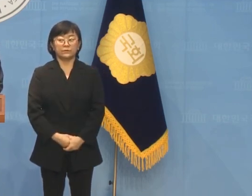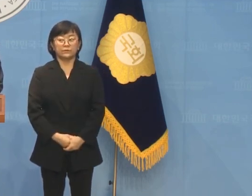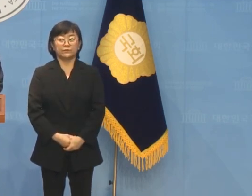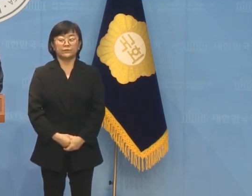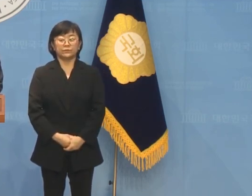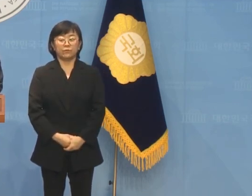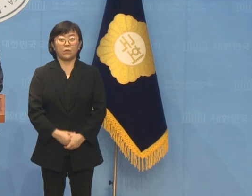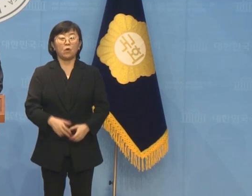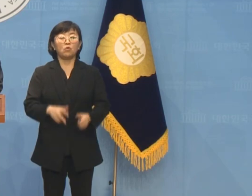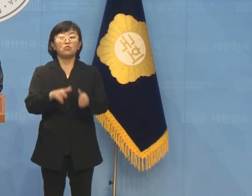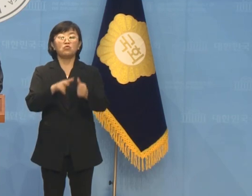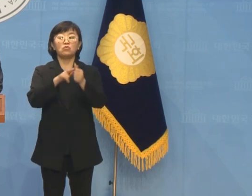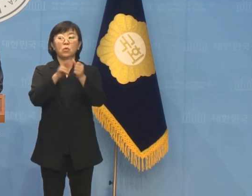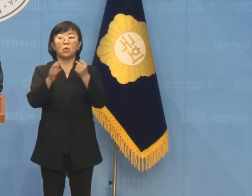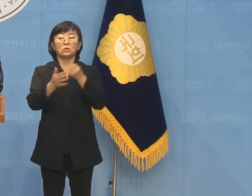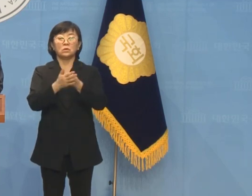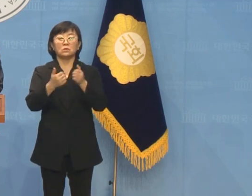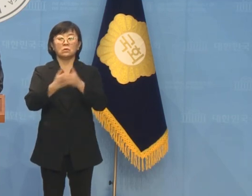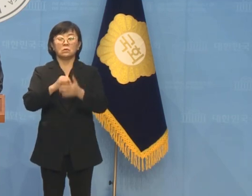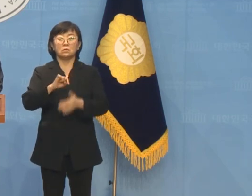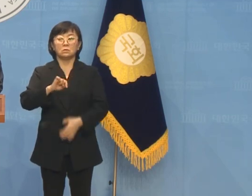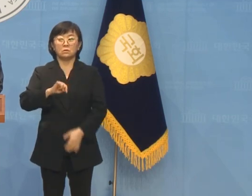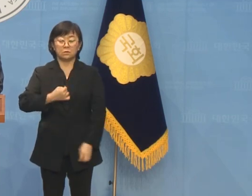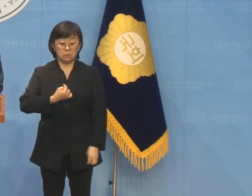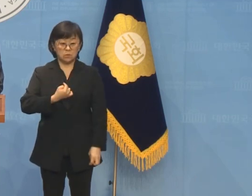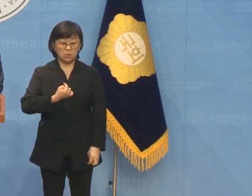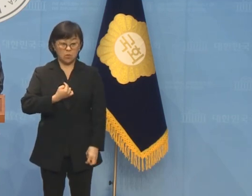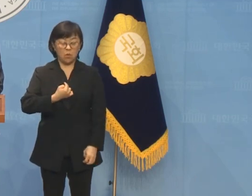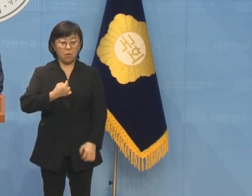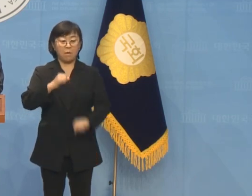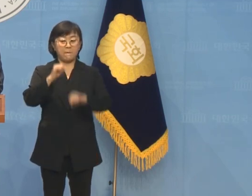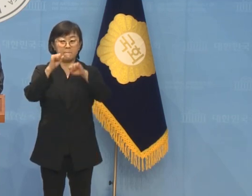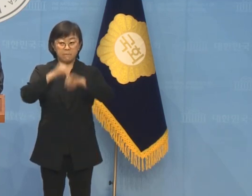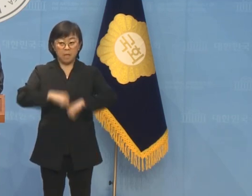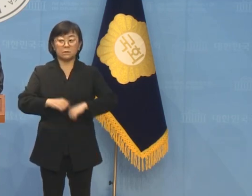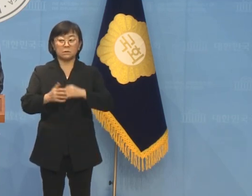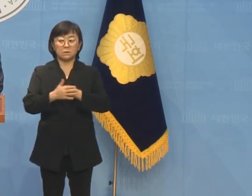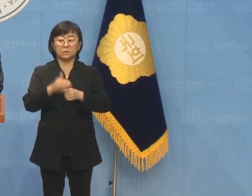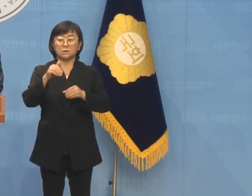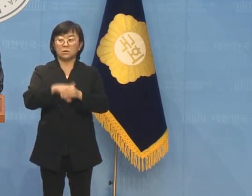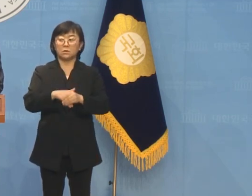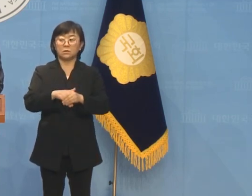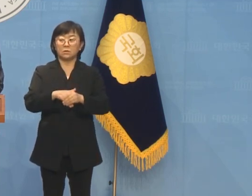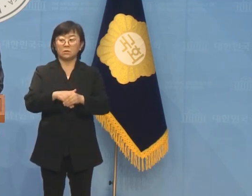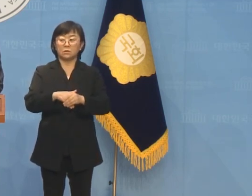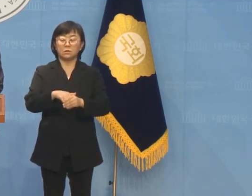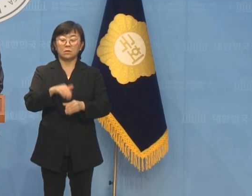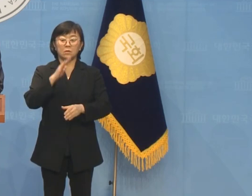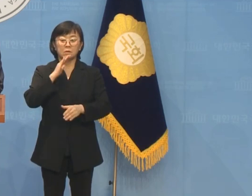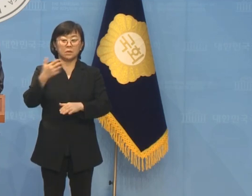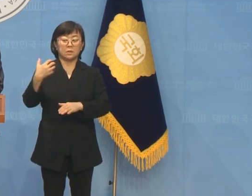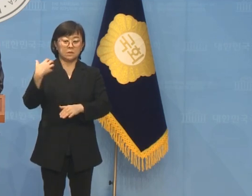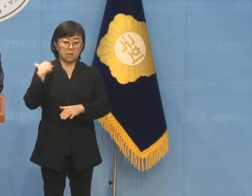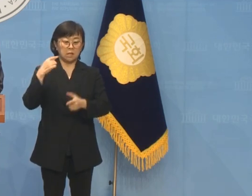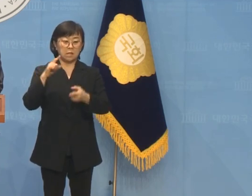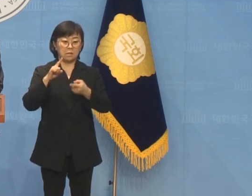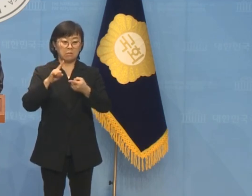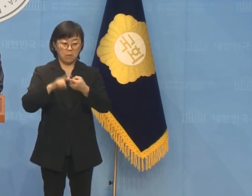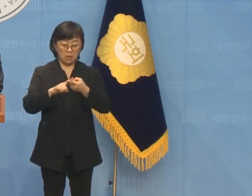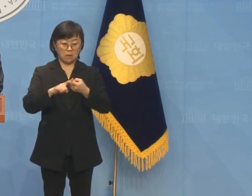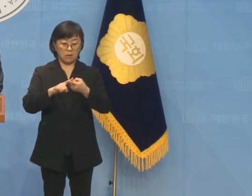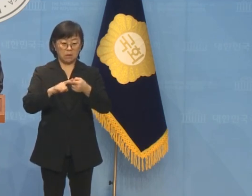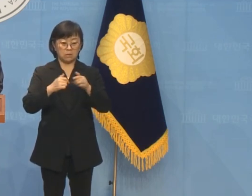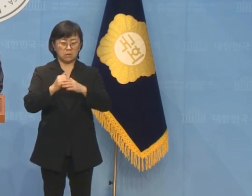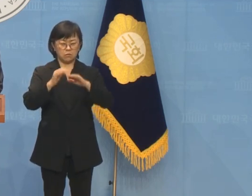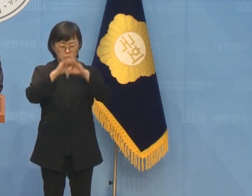후보조차도 핵관을 자처하며 스스로 망쳐놓은 선거 아닙니까? 그 책임 공방에서 그들은